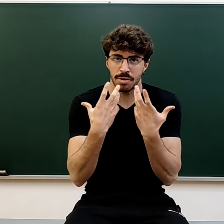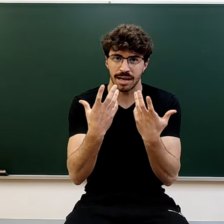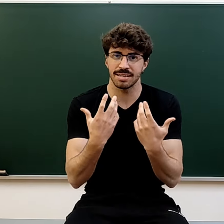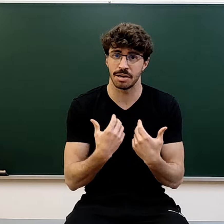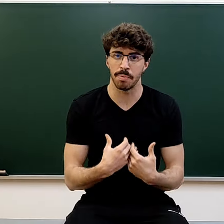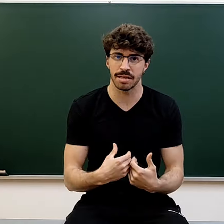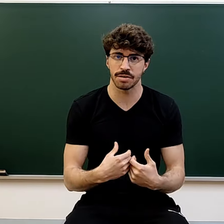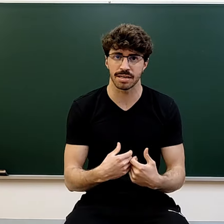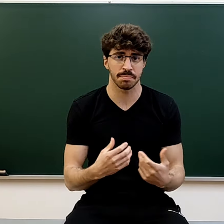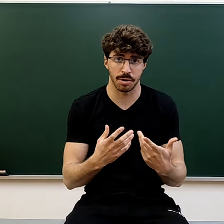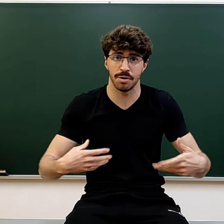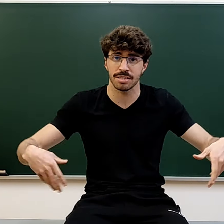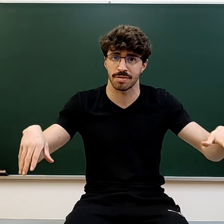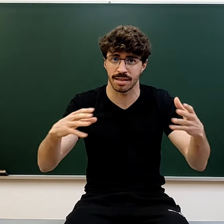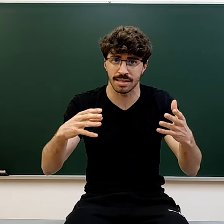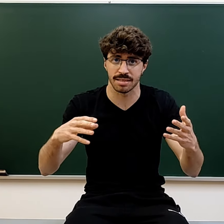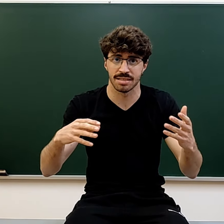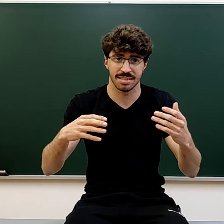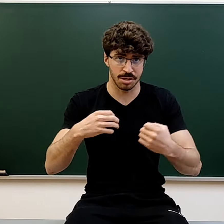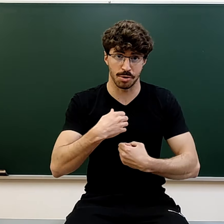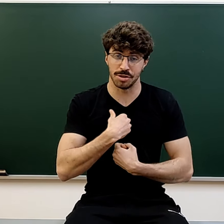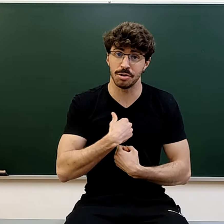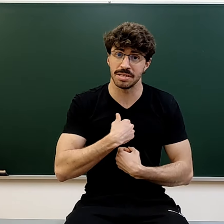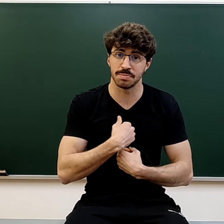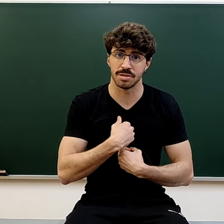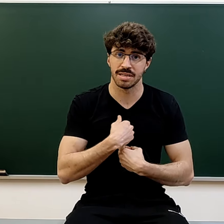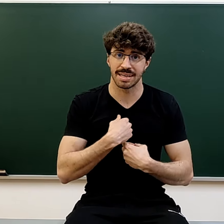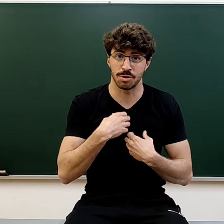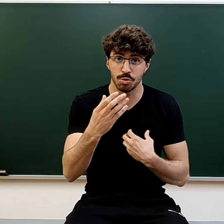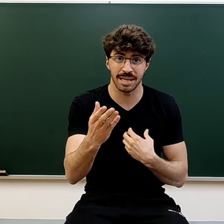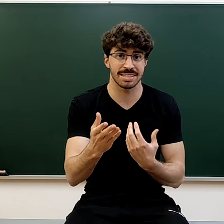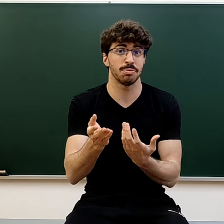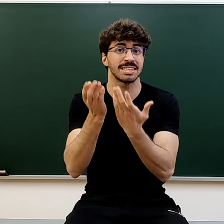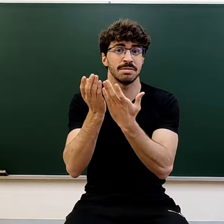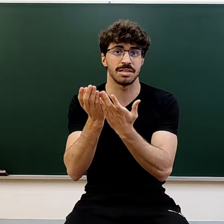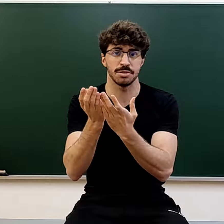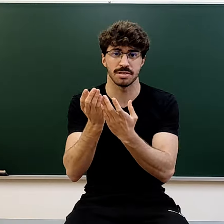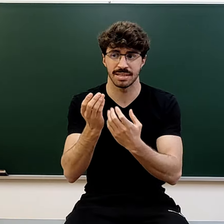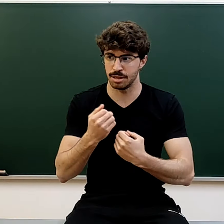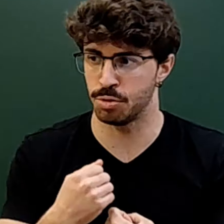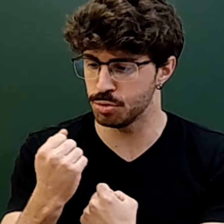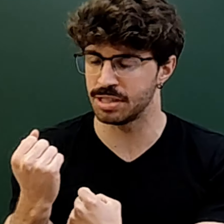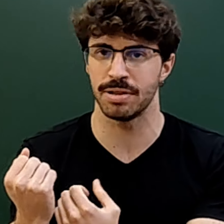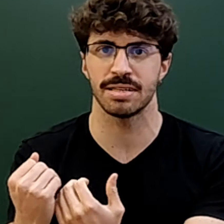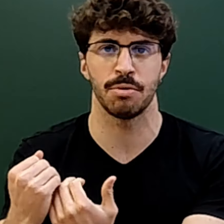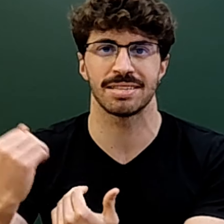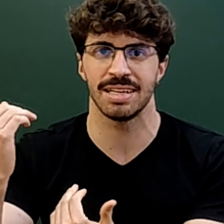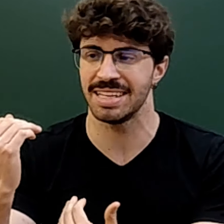un crack que un mediocre, pero no en la sociedad, sino contigo mismo, que tú llegues a tu máxima versión, que tú, si puedes sacar un excelente,